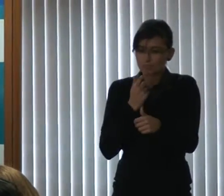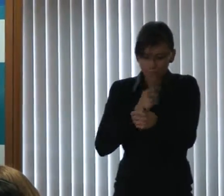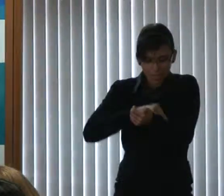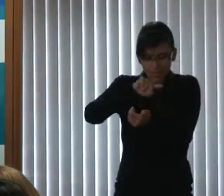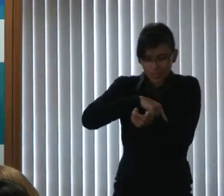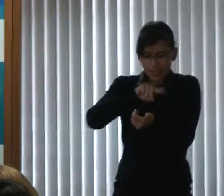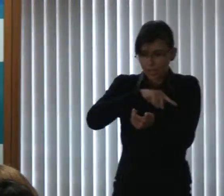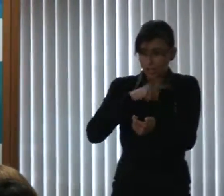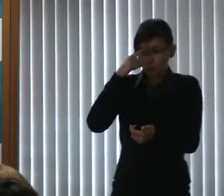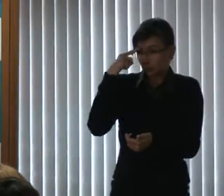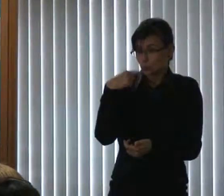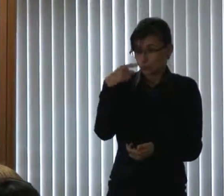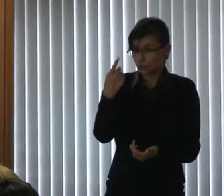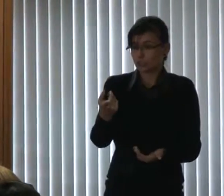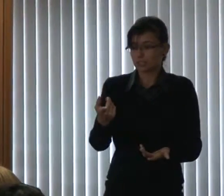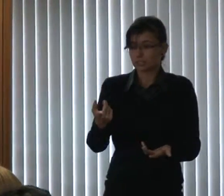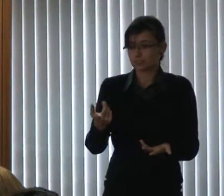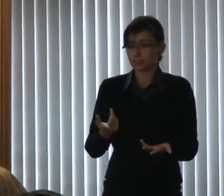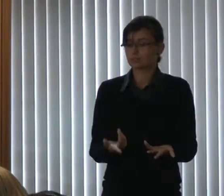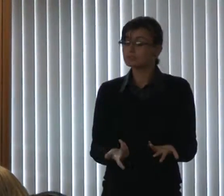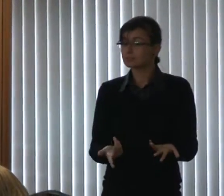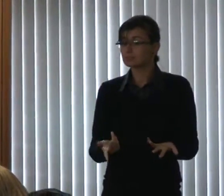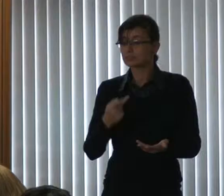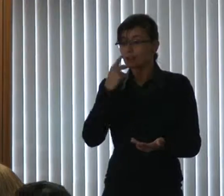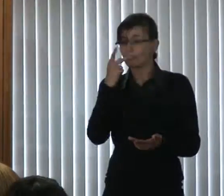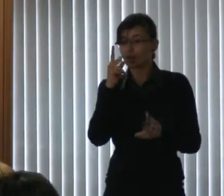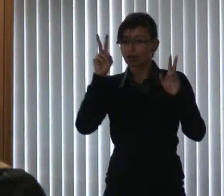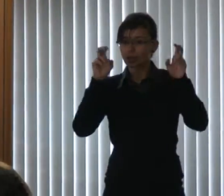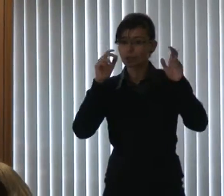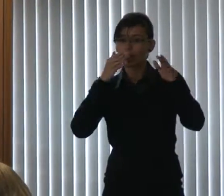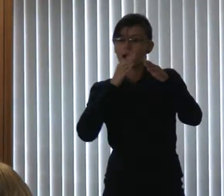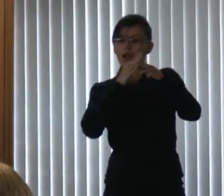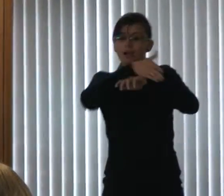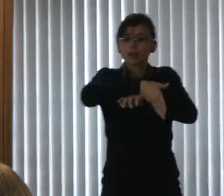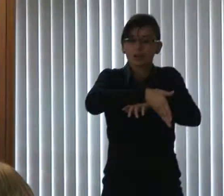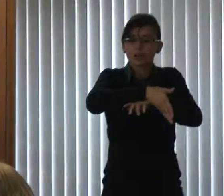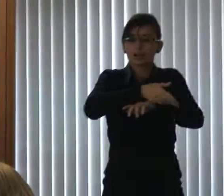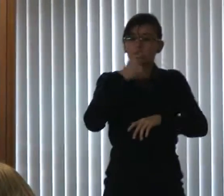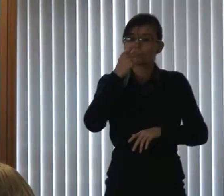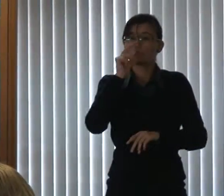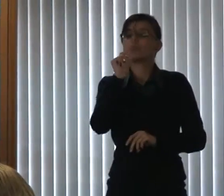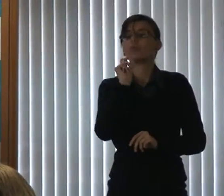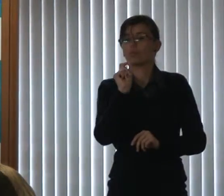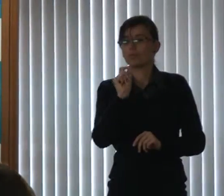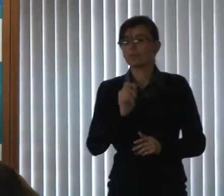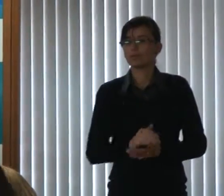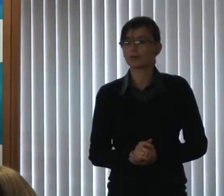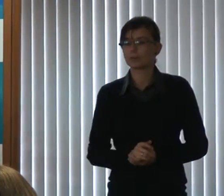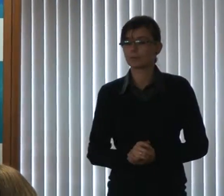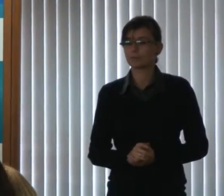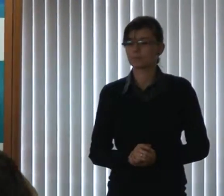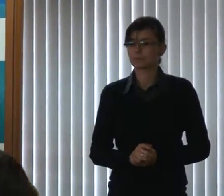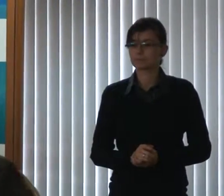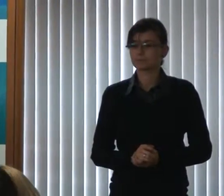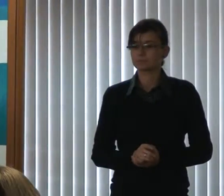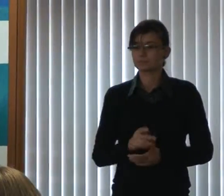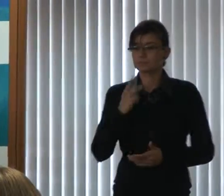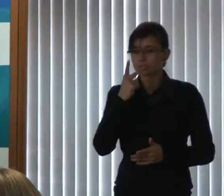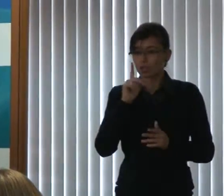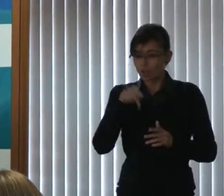Então, quando se fala em acessibilidade, meus irmãos, nós estamos falando, sabe, num poder que a gente tem na